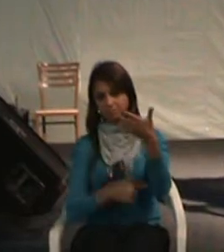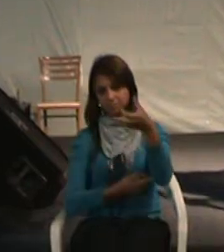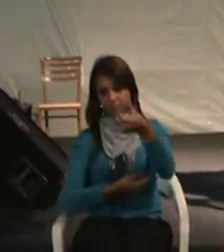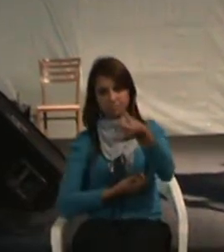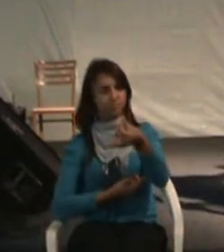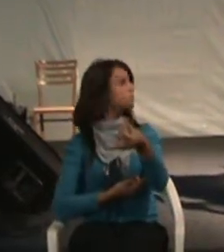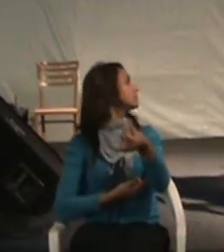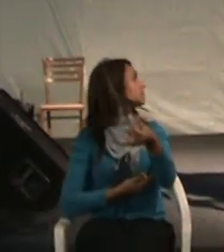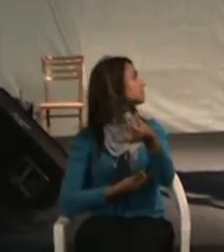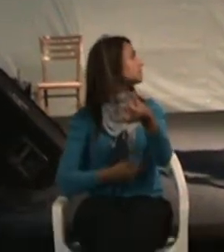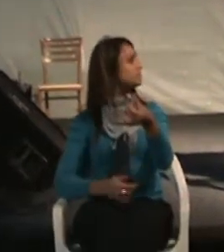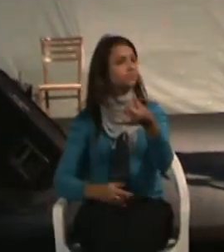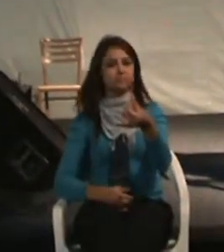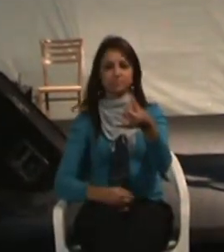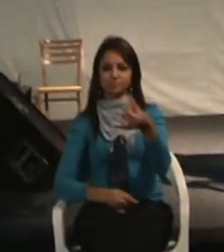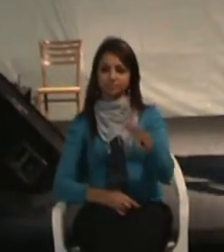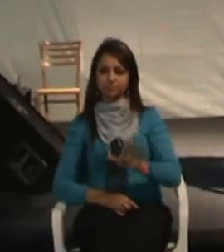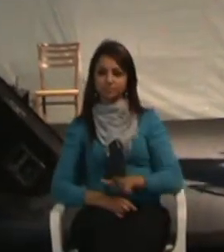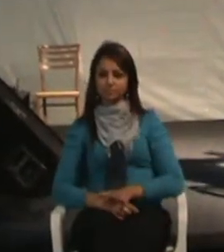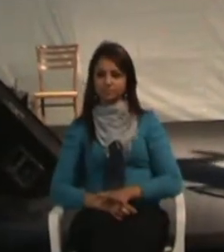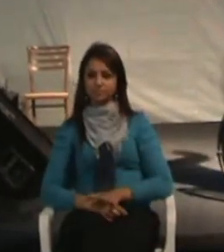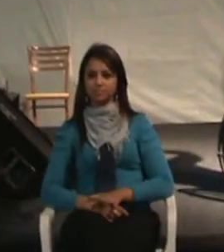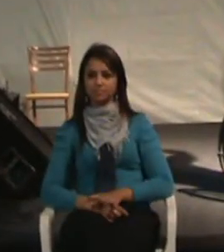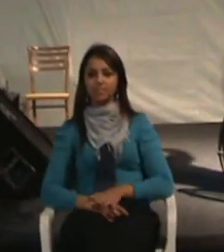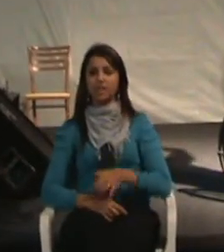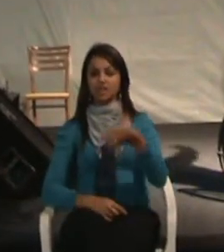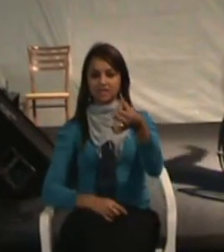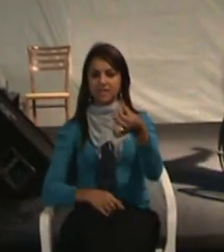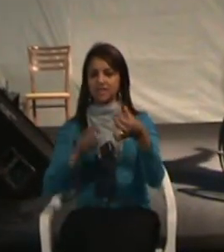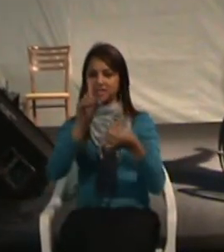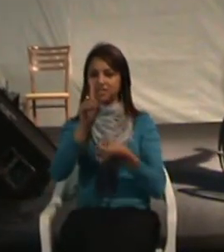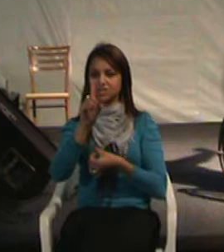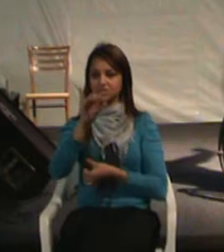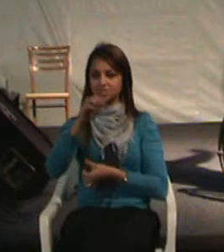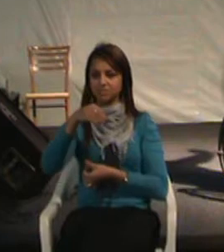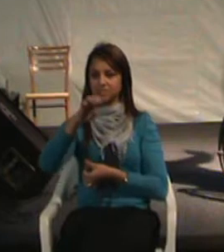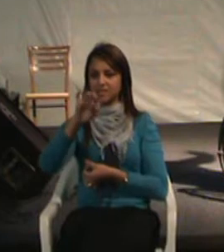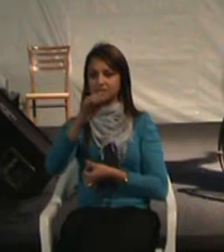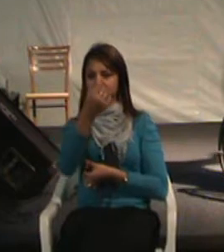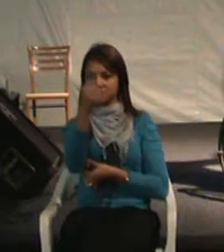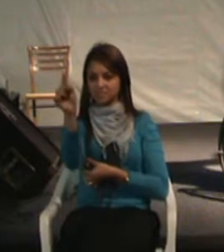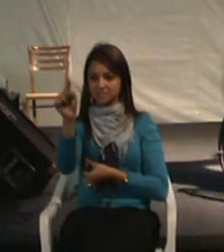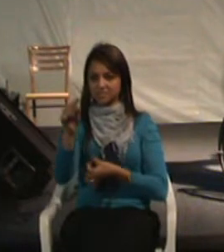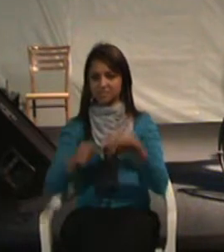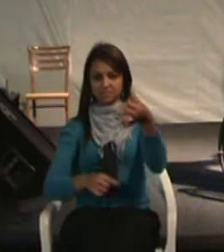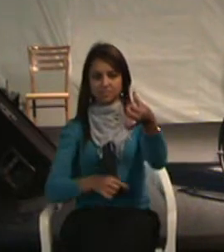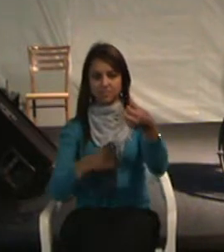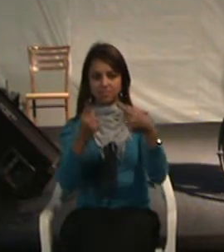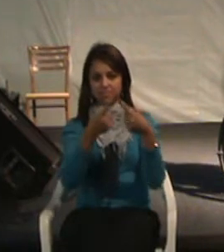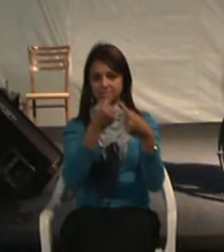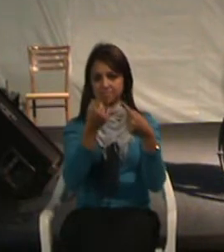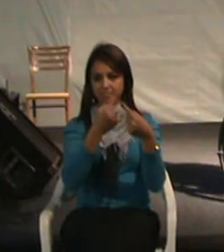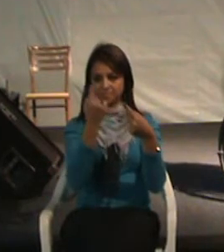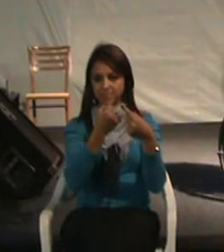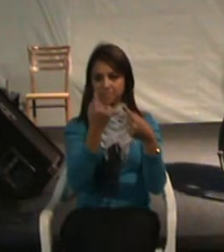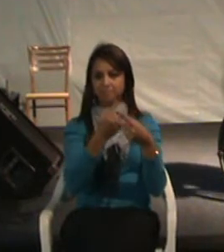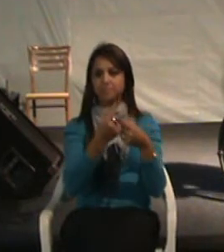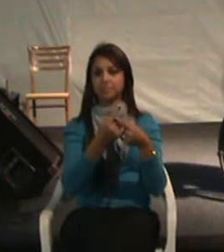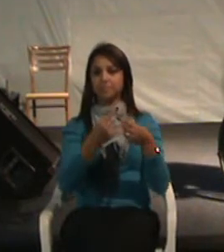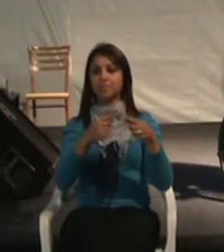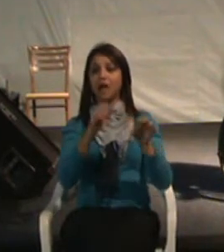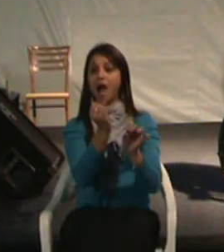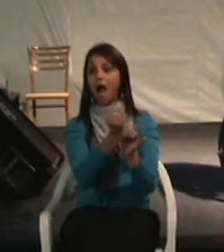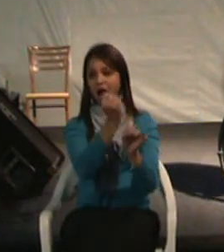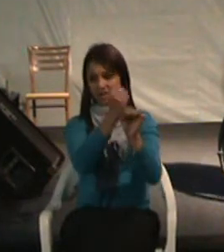seis dimensões. Dimensão arquitetônica, sem barreiras ambientais e físicas. Isso